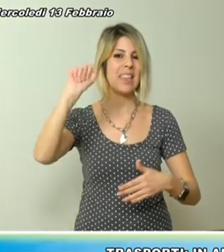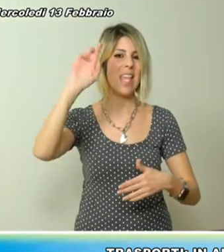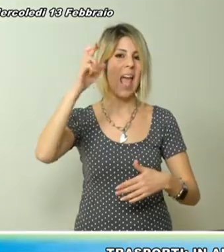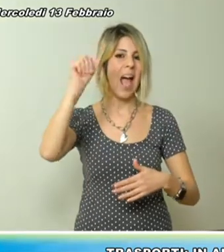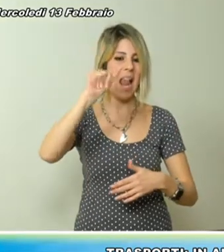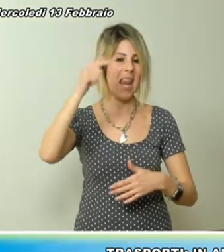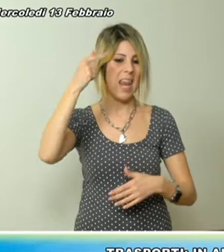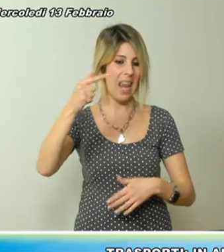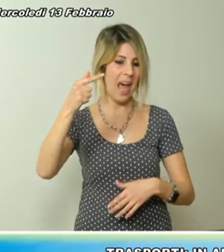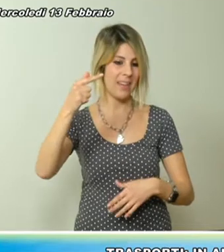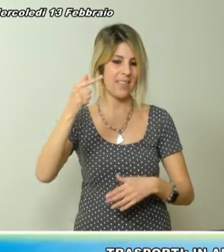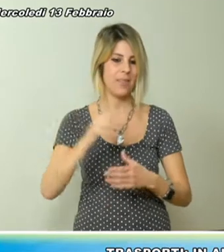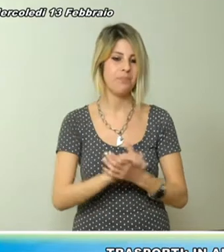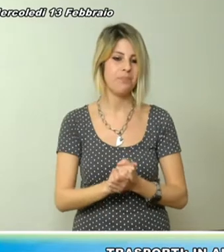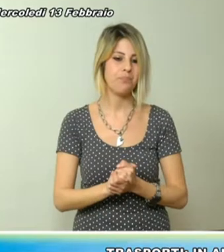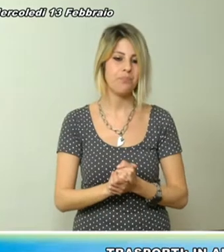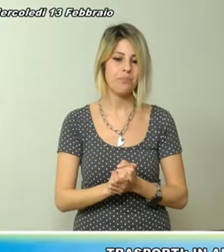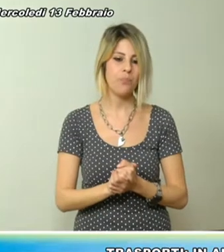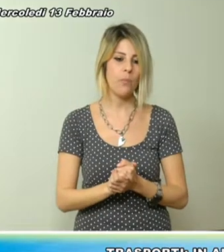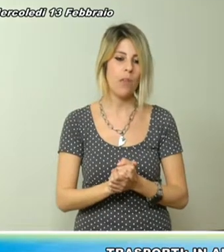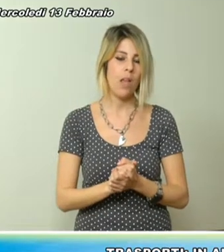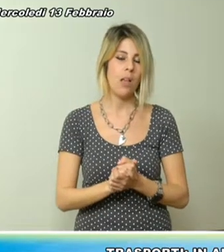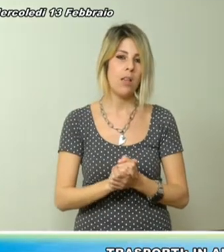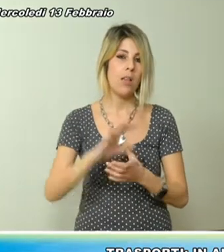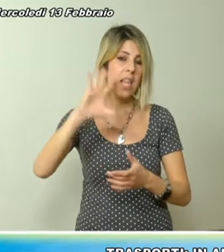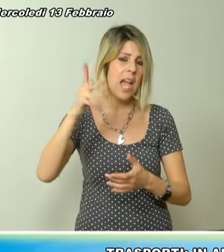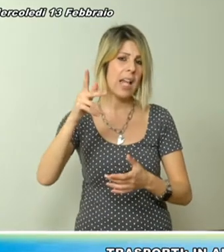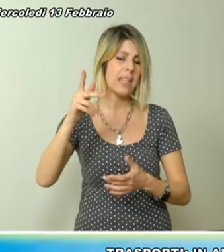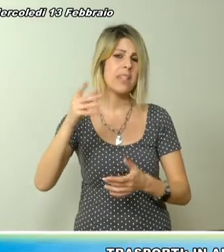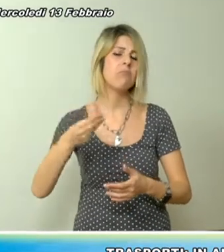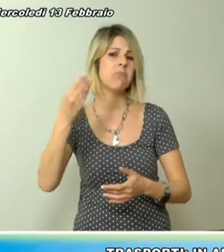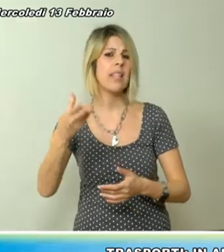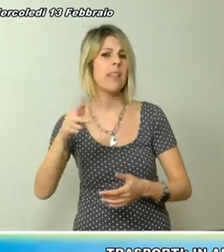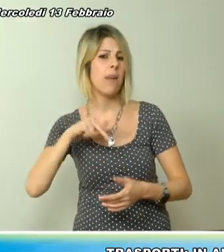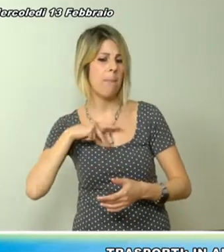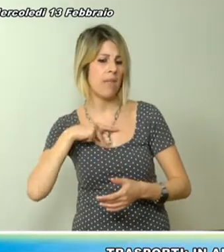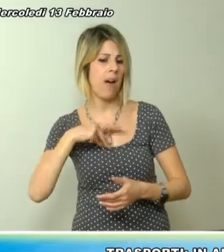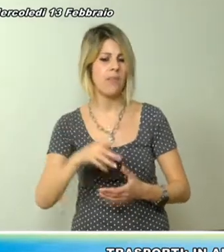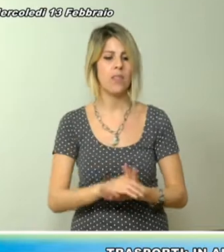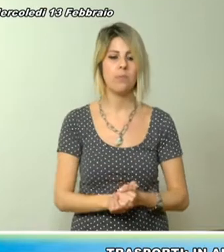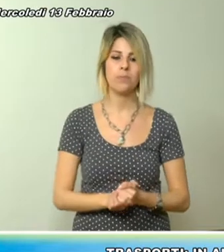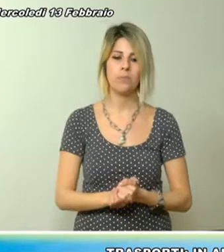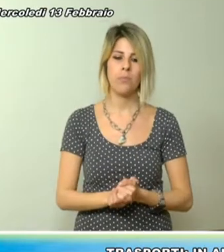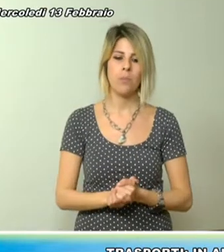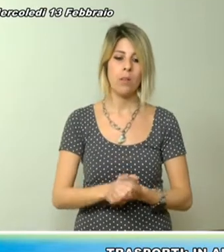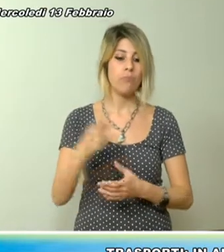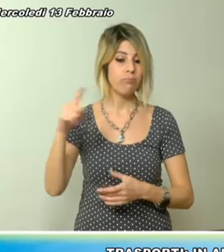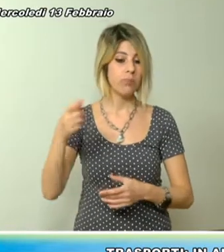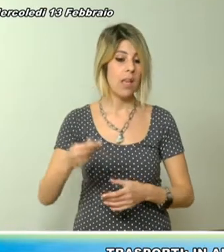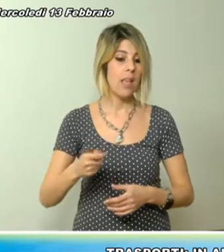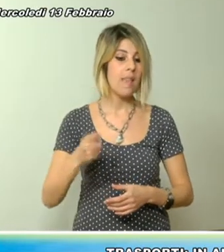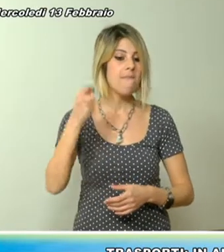saranno assegnati all'Arst che sarà anche soggetto attuatore dell'intervento